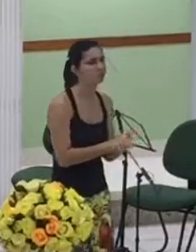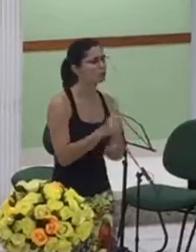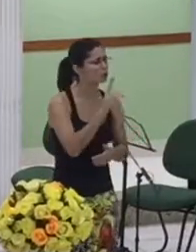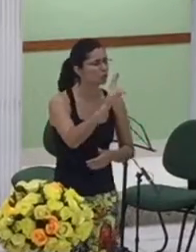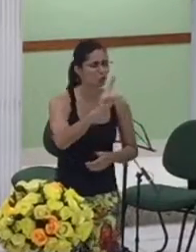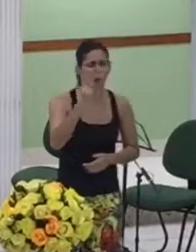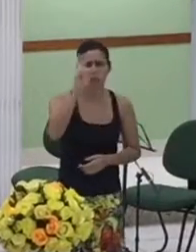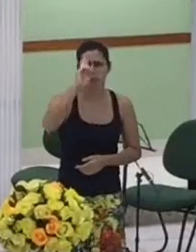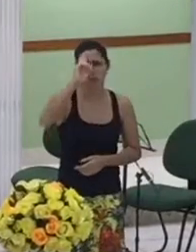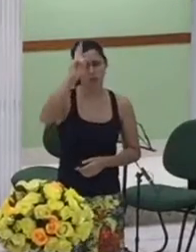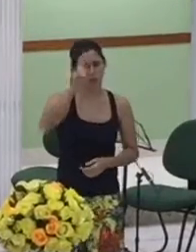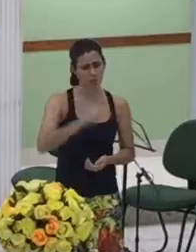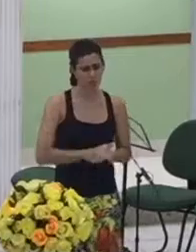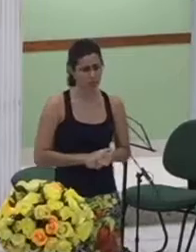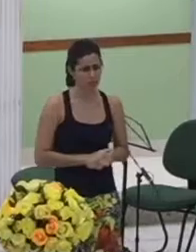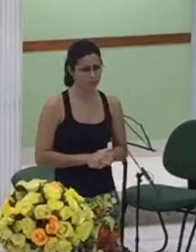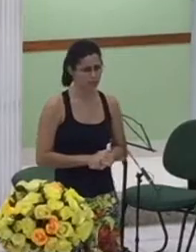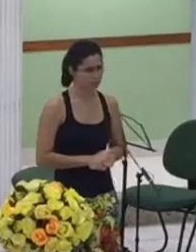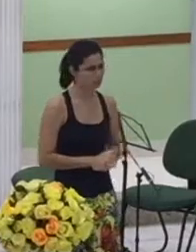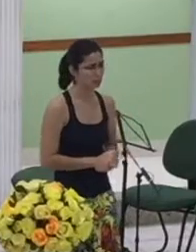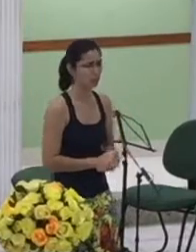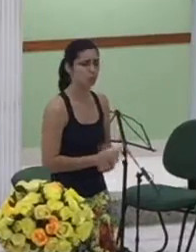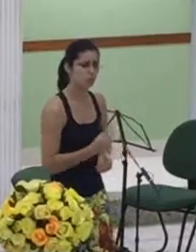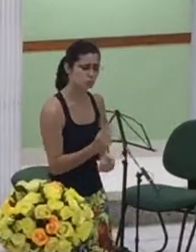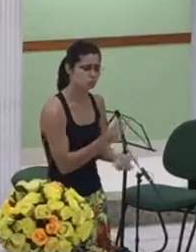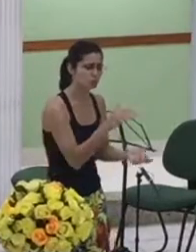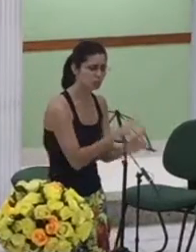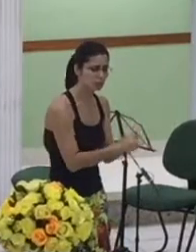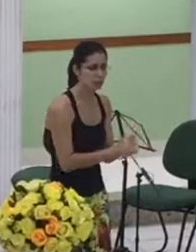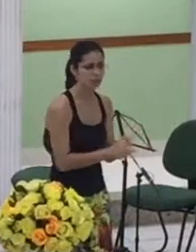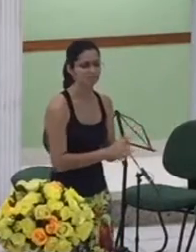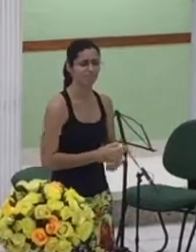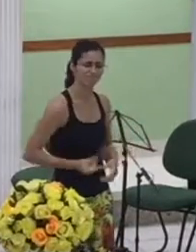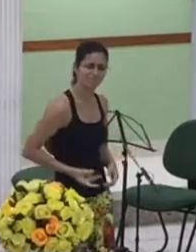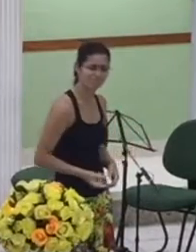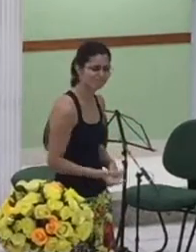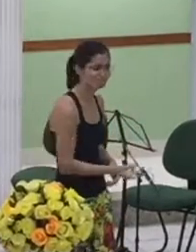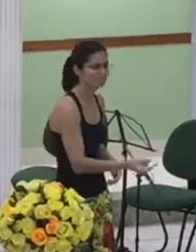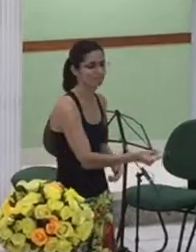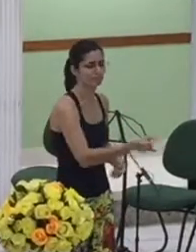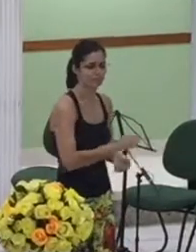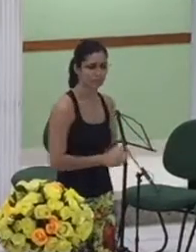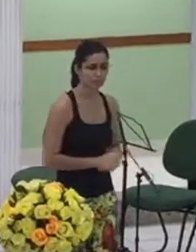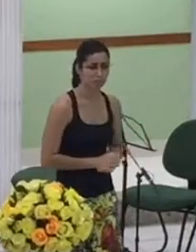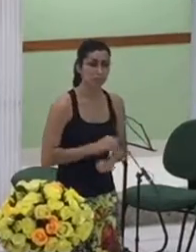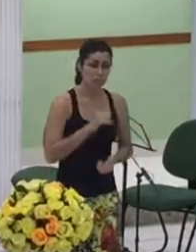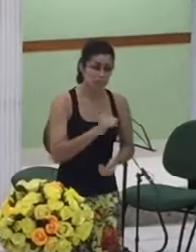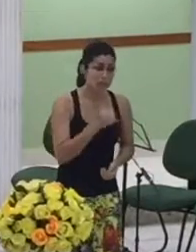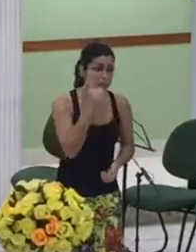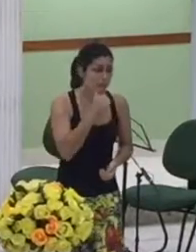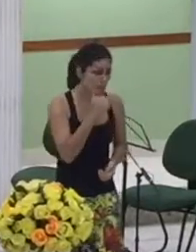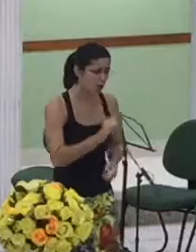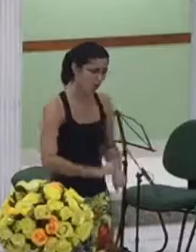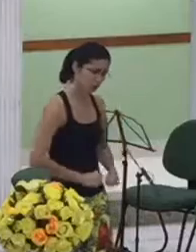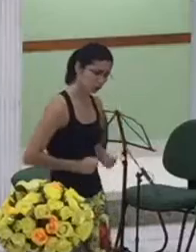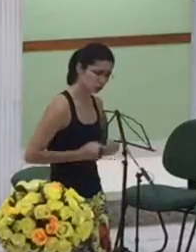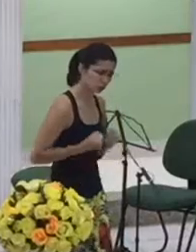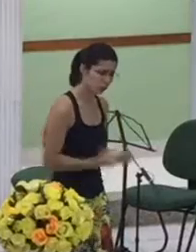se vocês se dedicam no trabalho do senhor ou na empresa onde vocês estão ou seja lá que lugar que a sociedade vocês